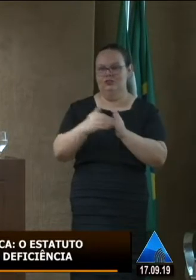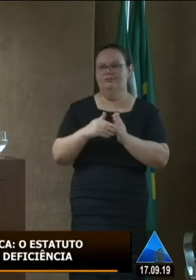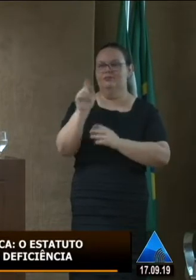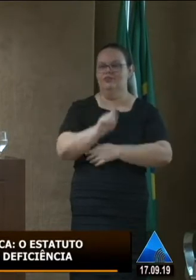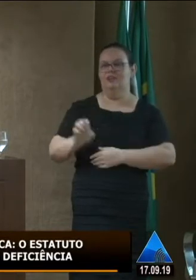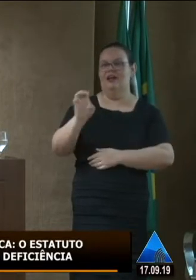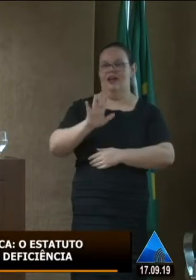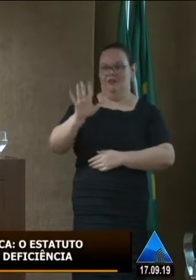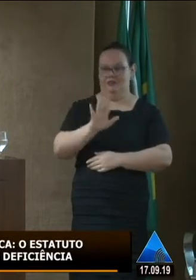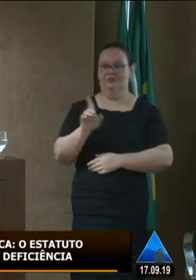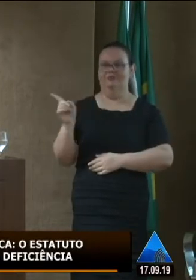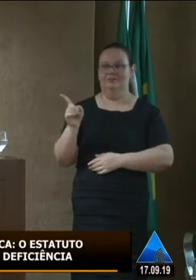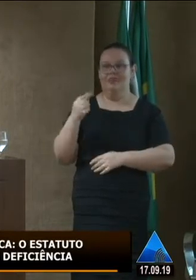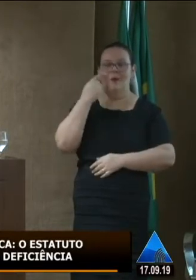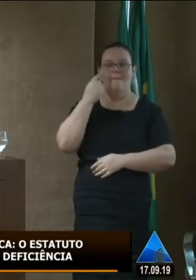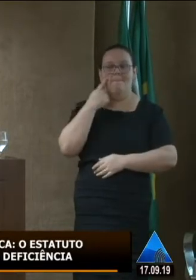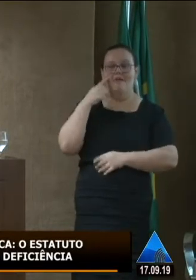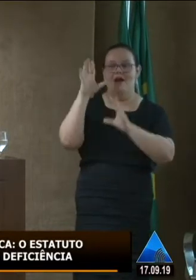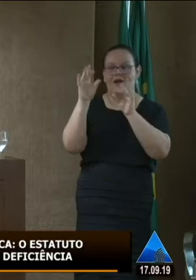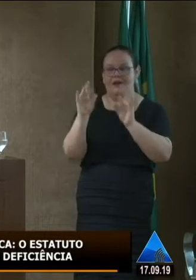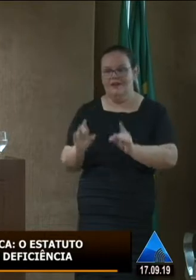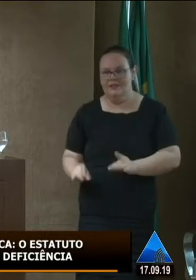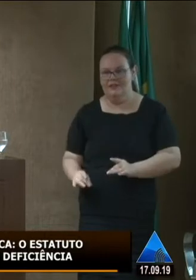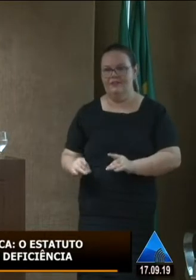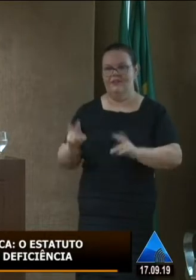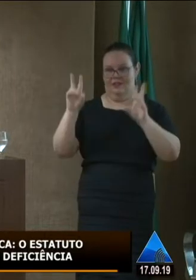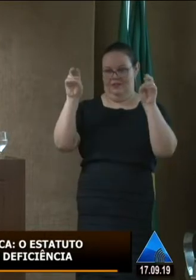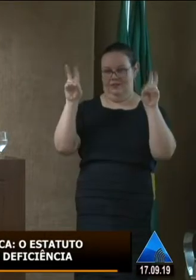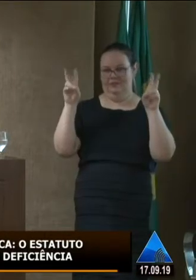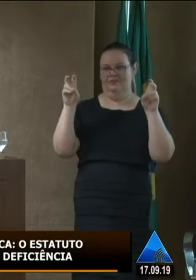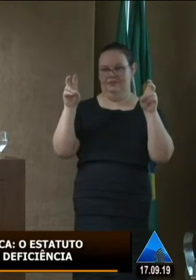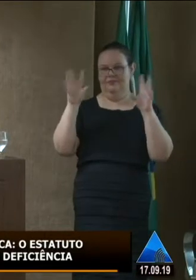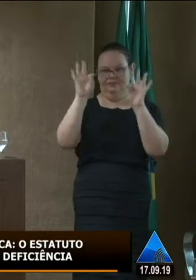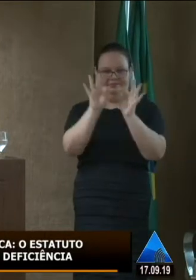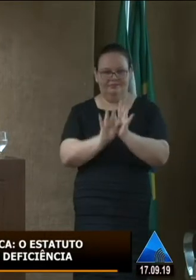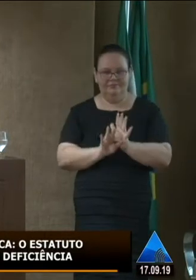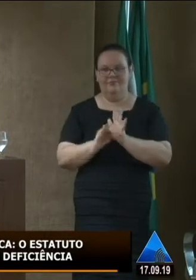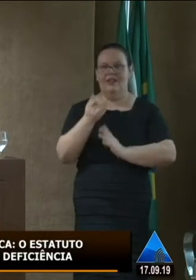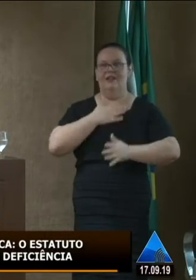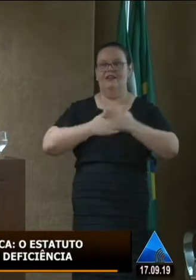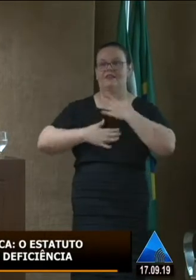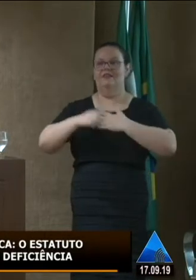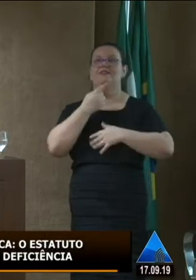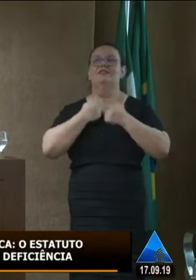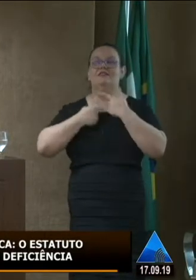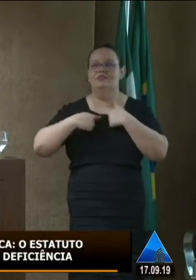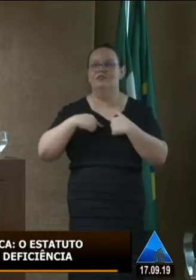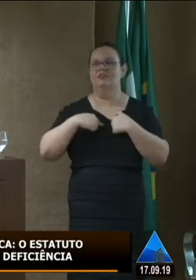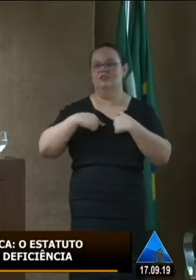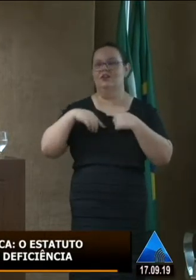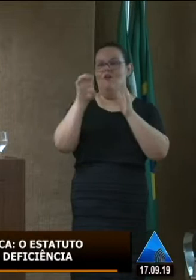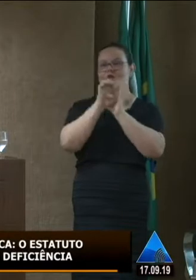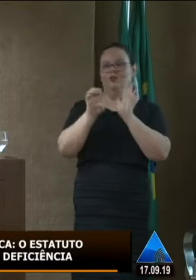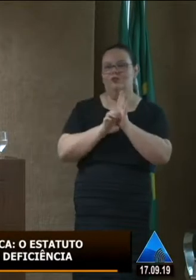um pouco as nossas expectativas com relação a esse texto que deseja se intitular como o Estatuto Estadual da Pessoa com